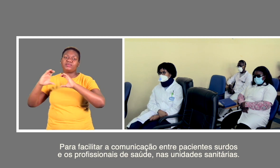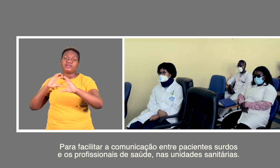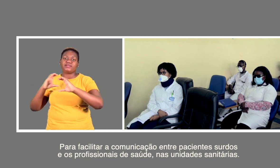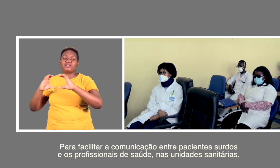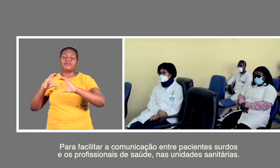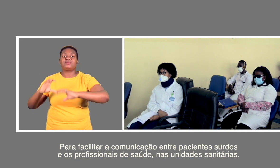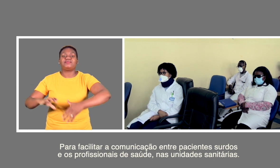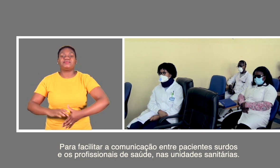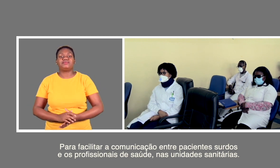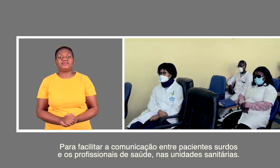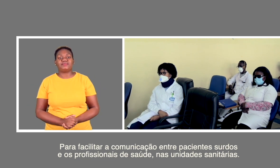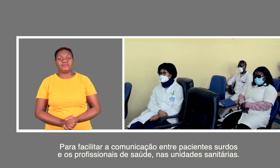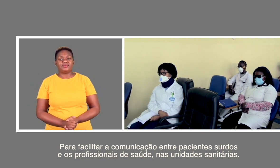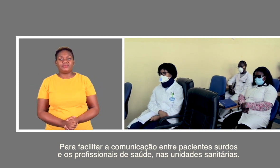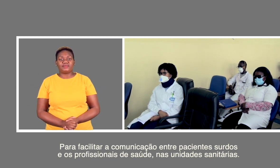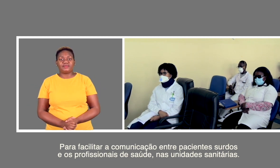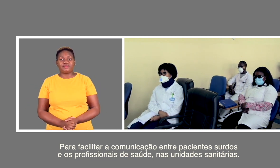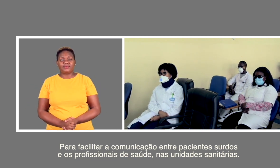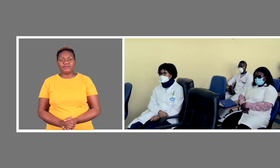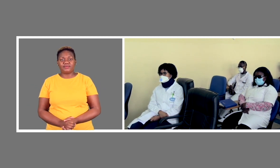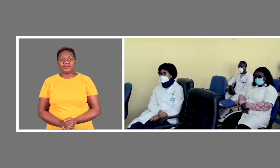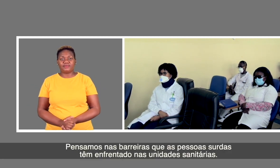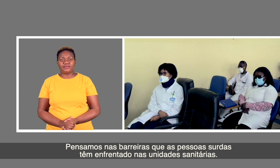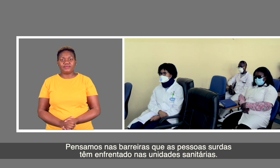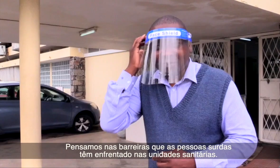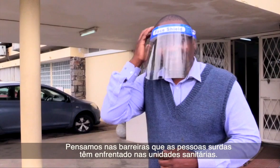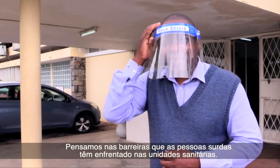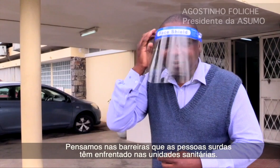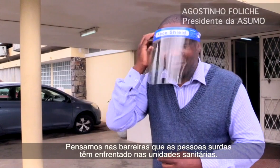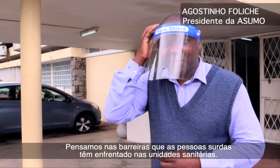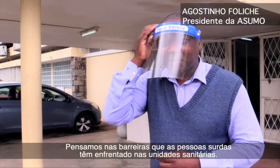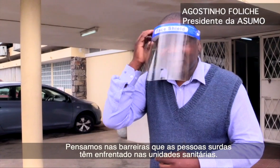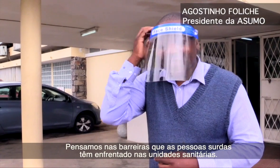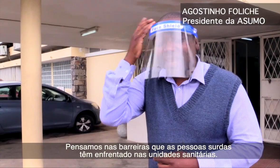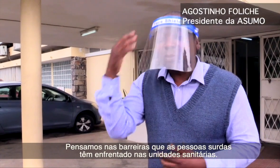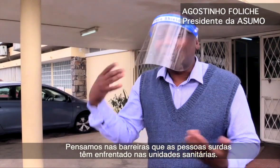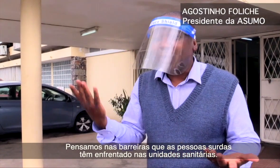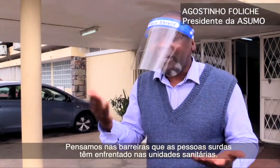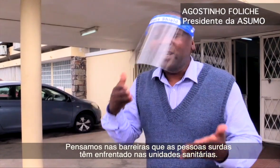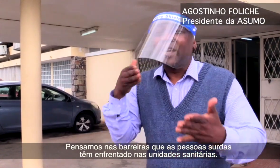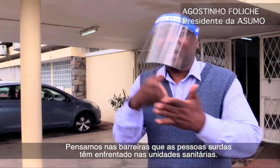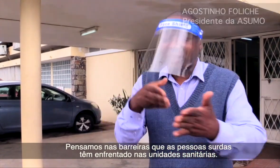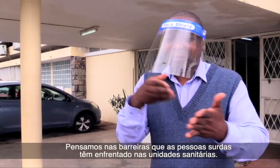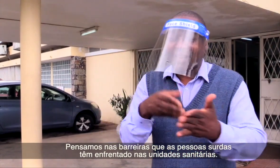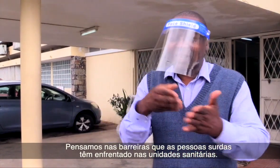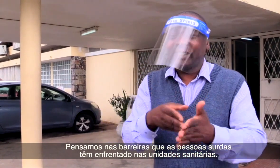profissionais de saúde nas unidades sanitárias. Pensamos nas barreiras que as